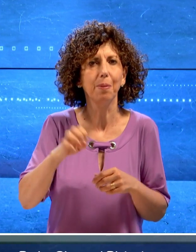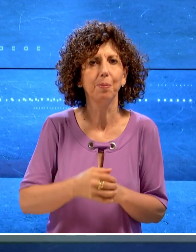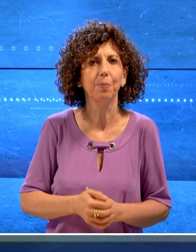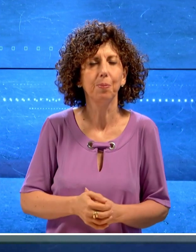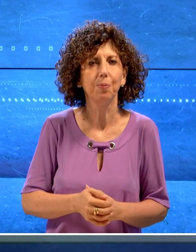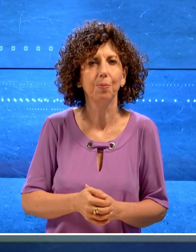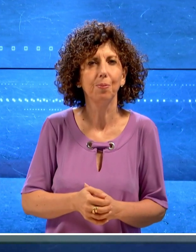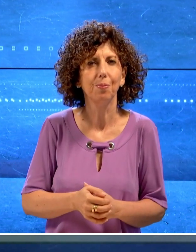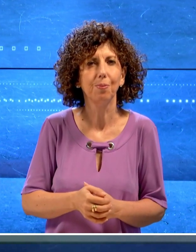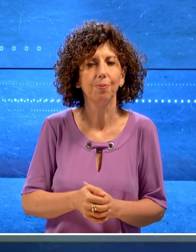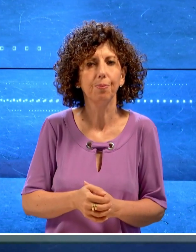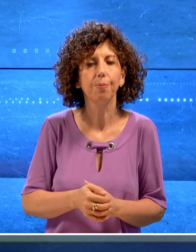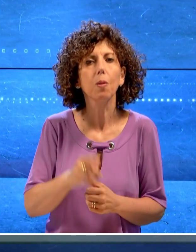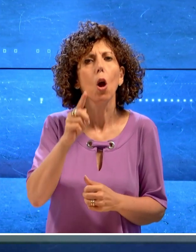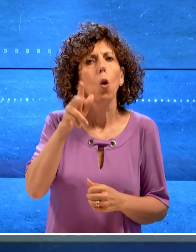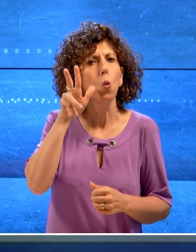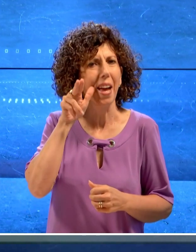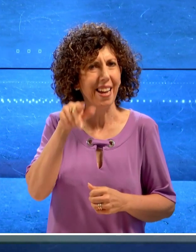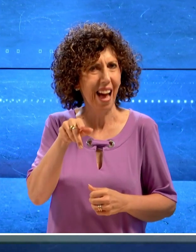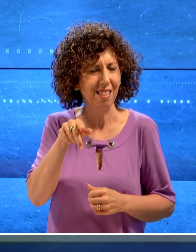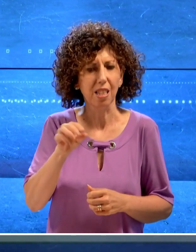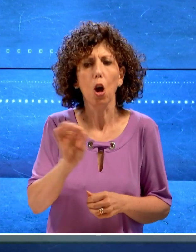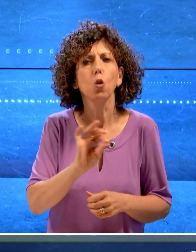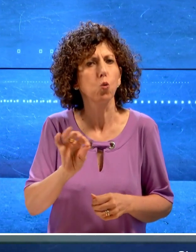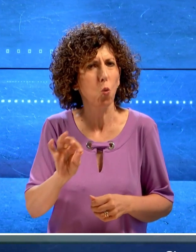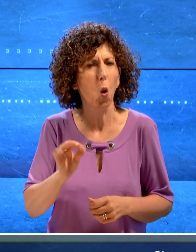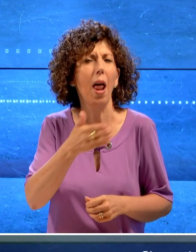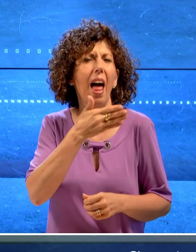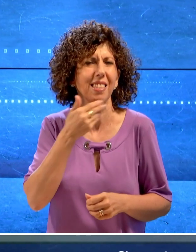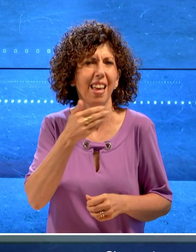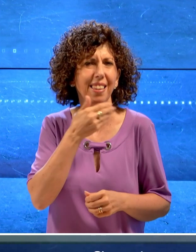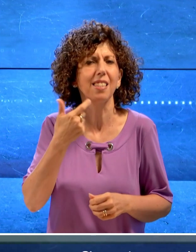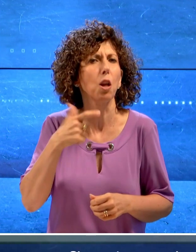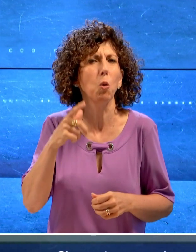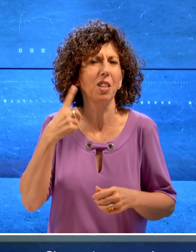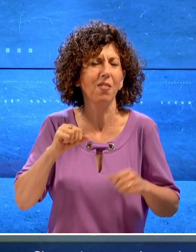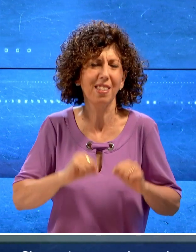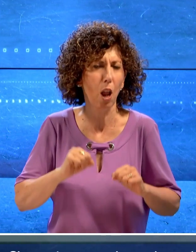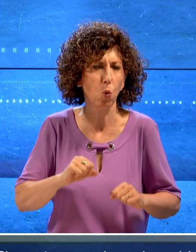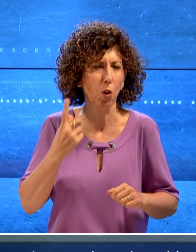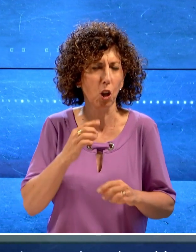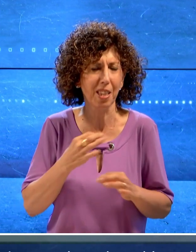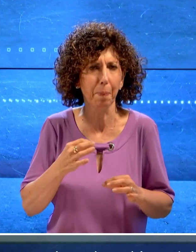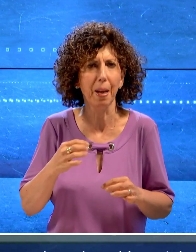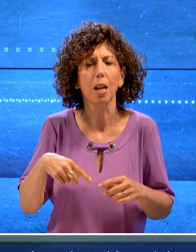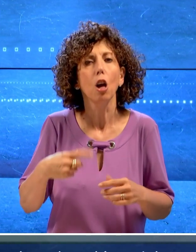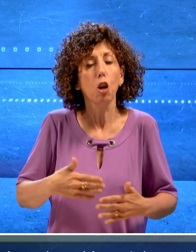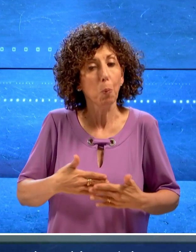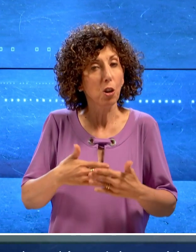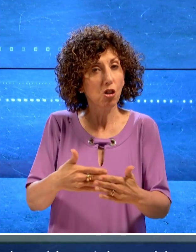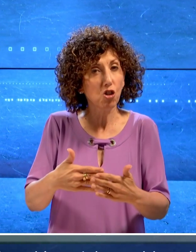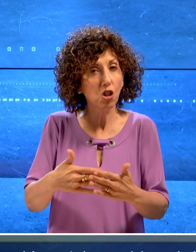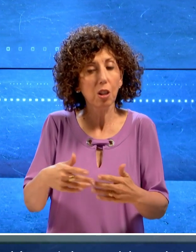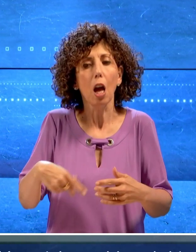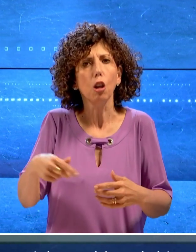Si assenta spesso da scuola perché non sta bene poi rimane incinta e alla fine bocciata secondo il TAR di